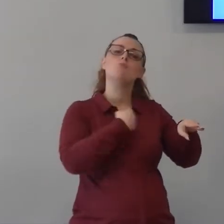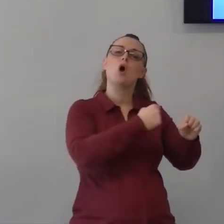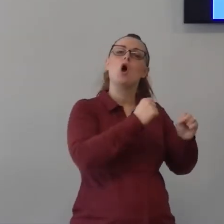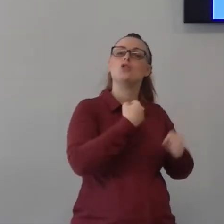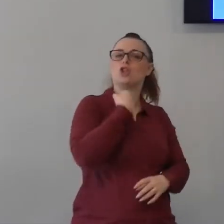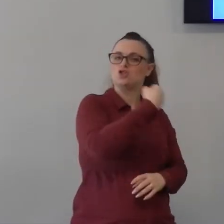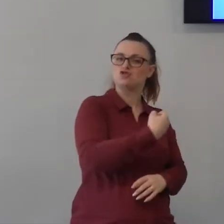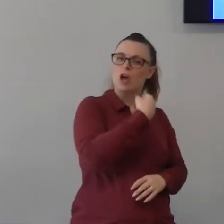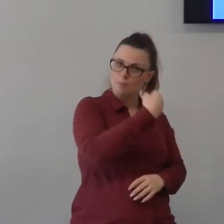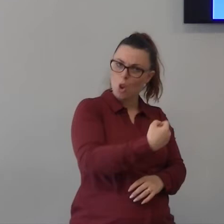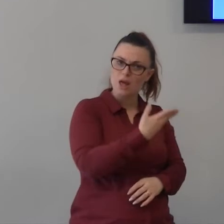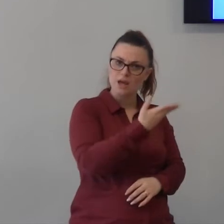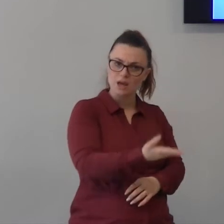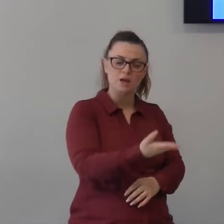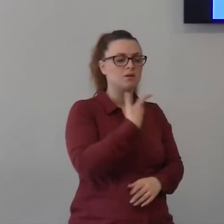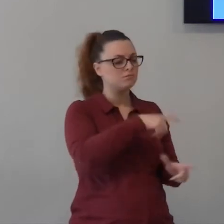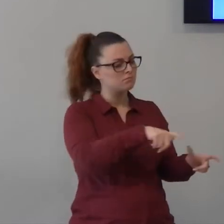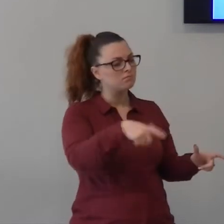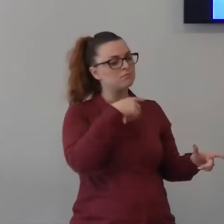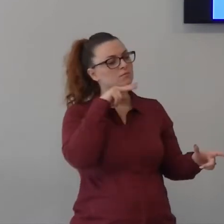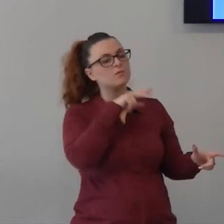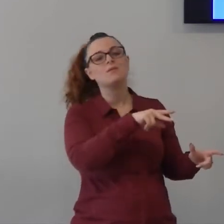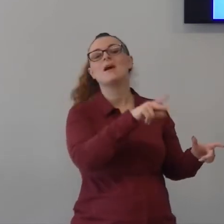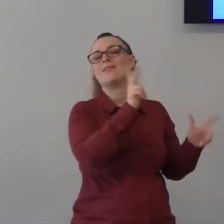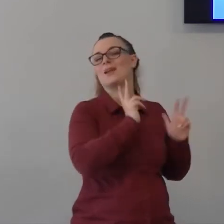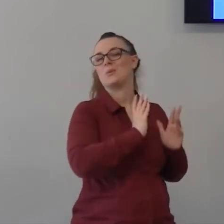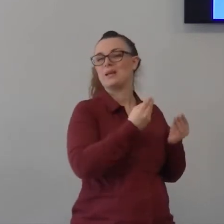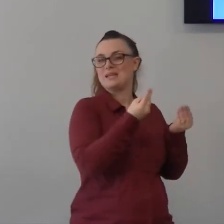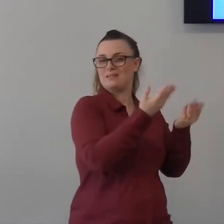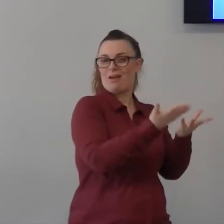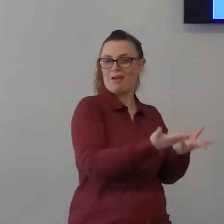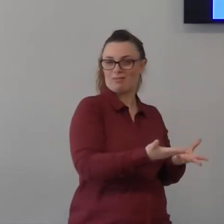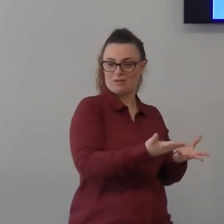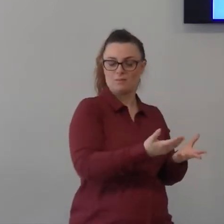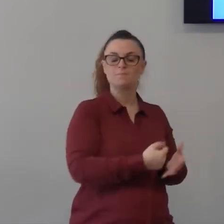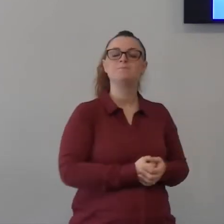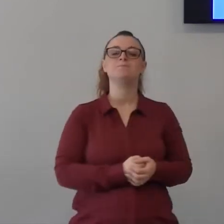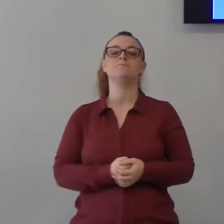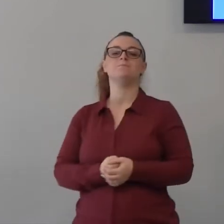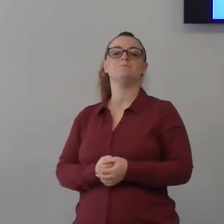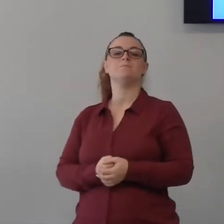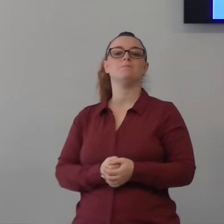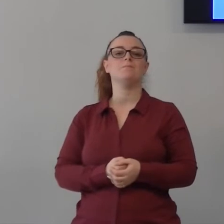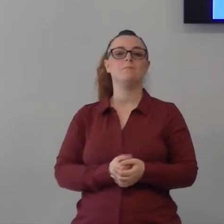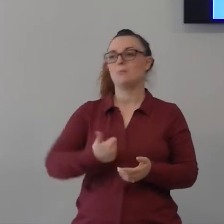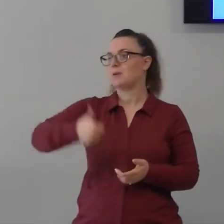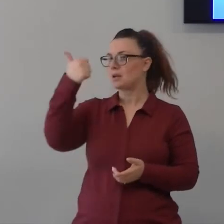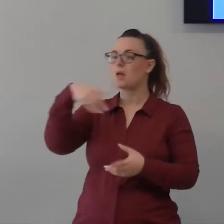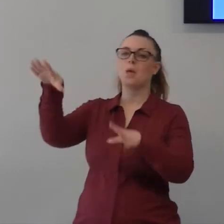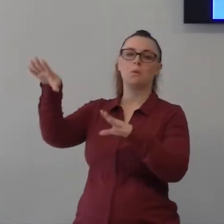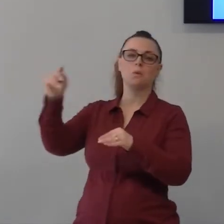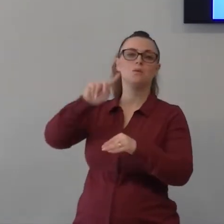aveva rimosso il problema dei discepoli e poi gli aveva detto ma che veramente aveva spaventato